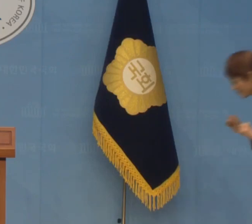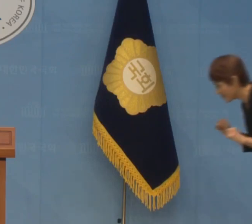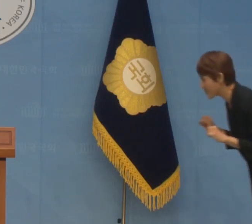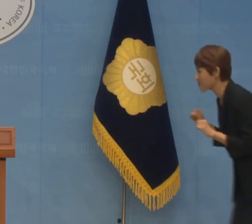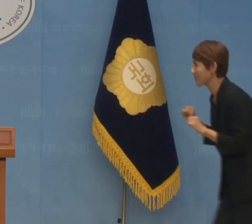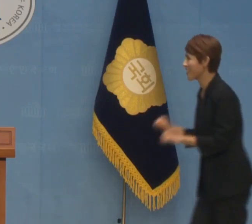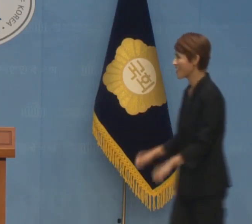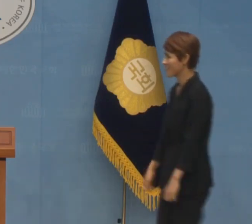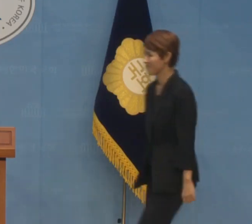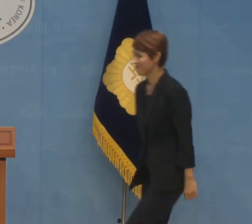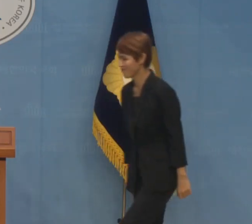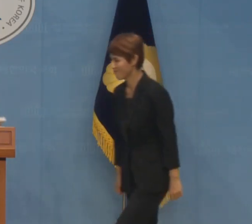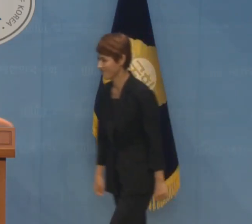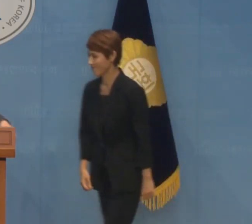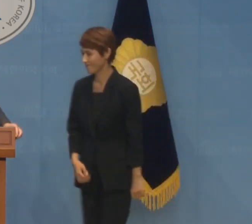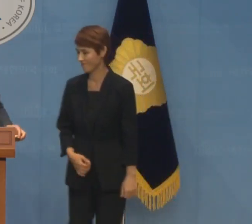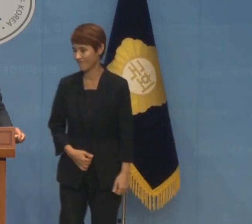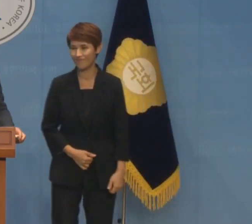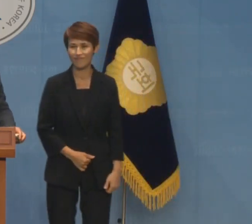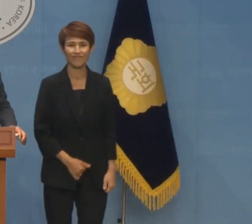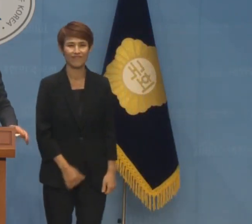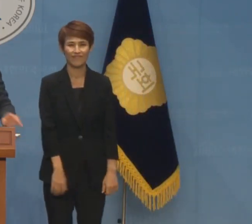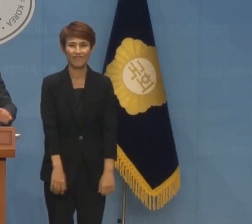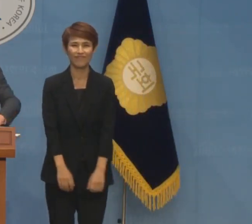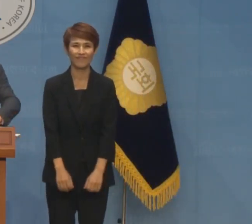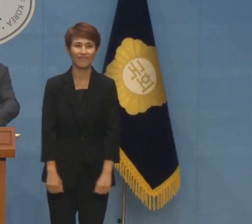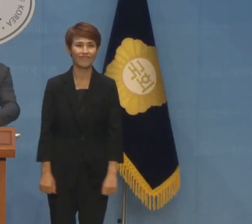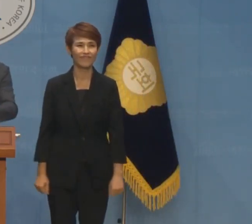안녕하세요.